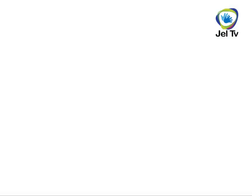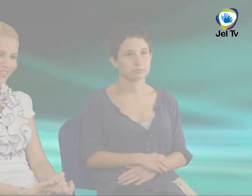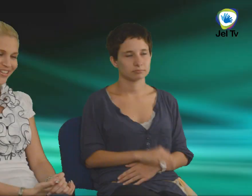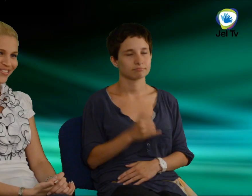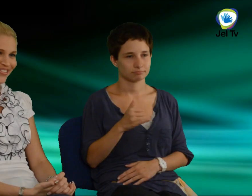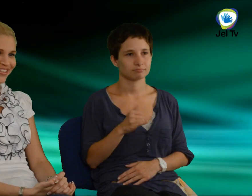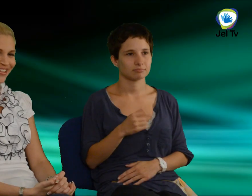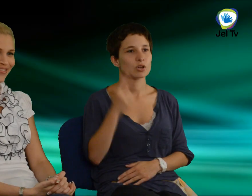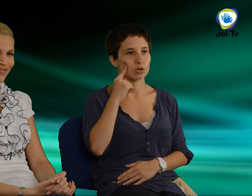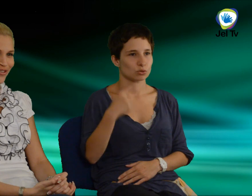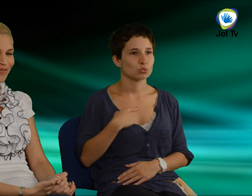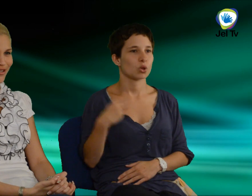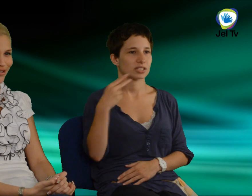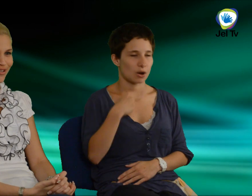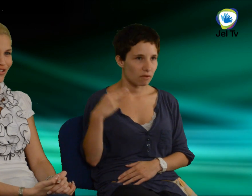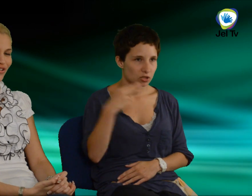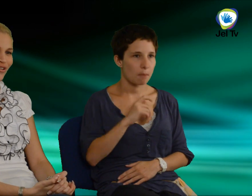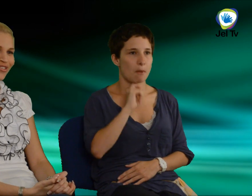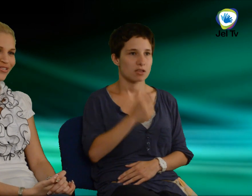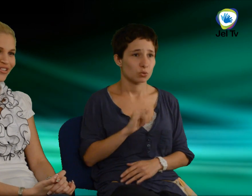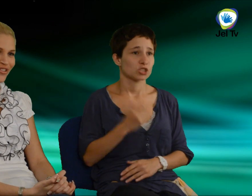Igen, tudok szállalvasni magyarul is, és angolul is.